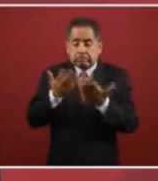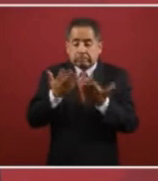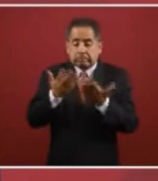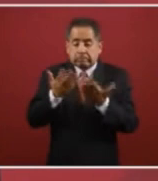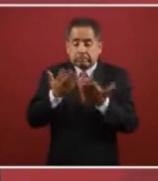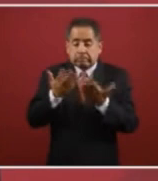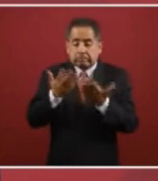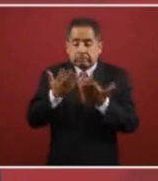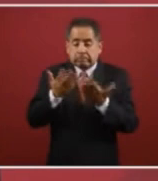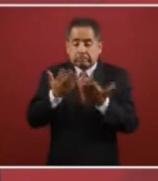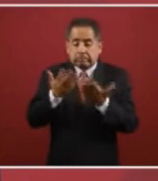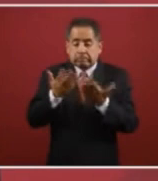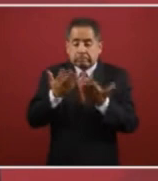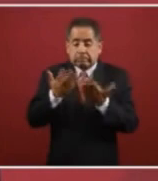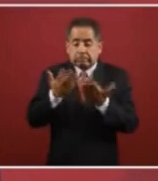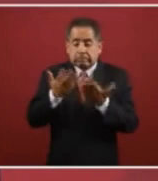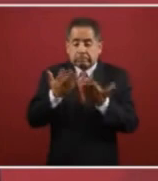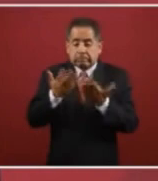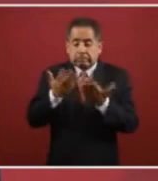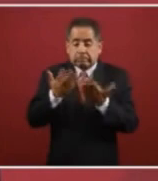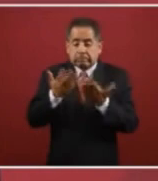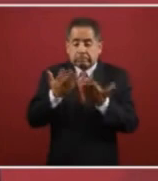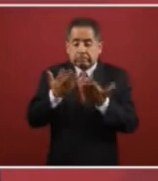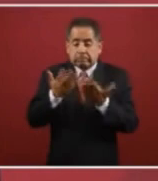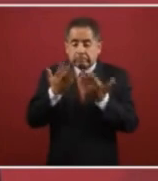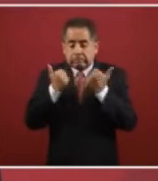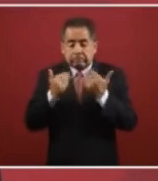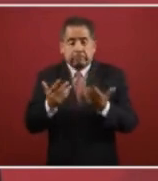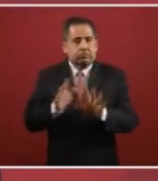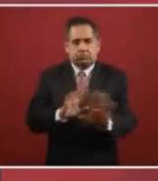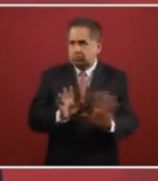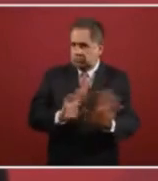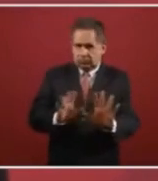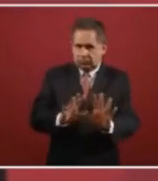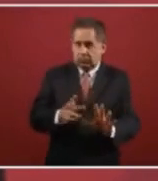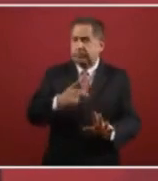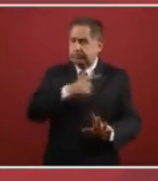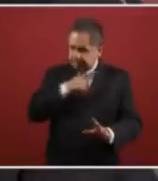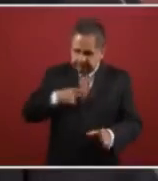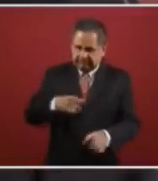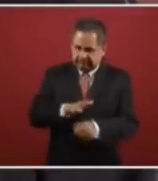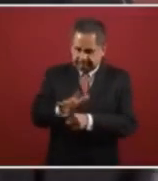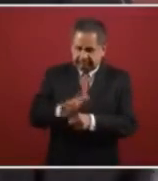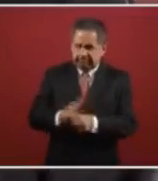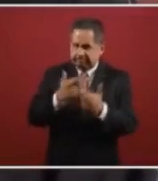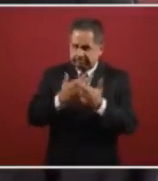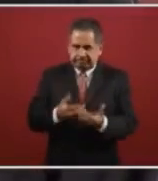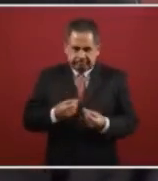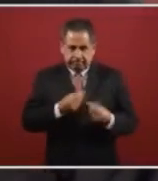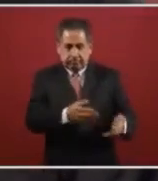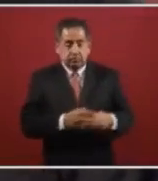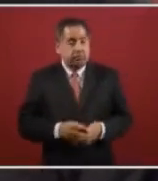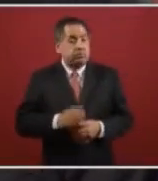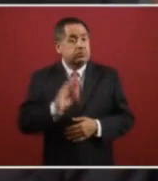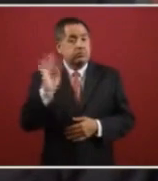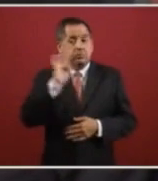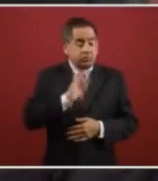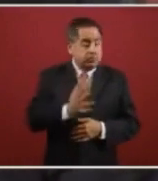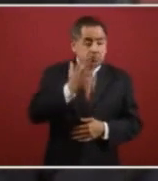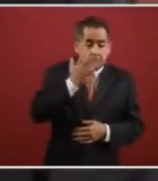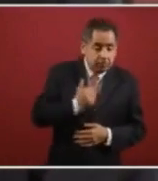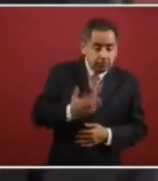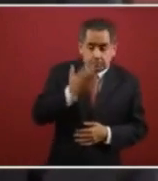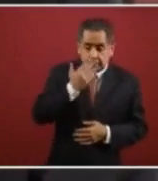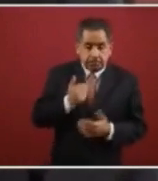ok lo empiezo sí porque si no hay medicamentos